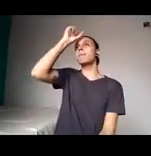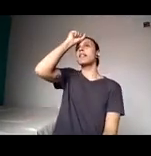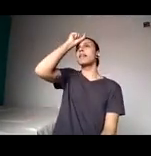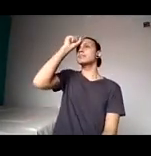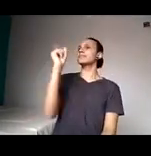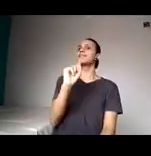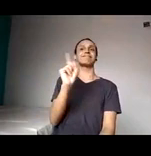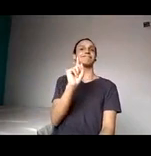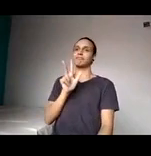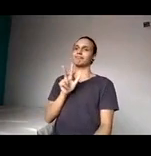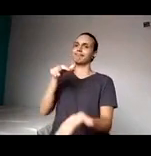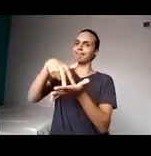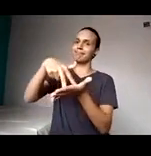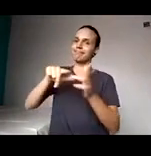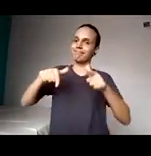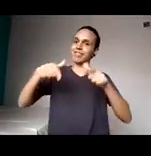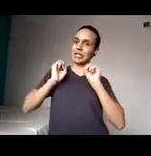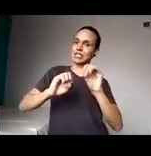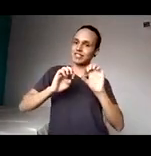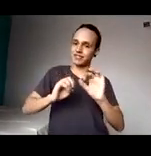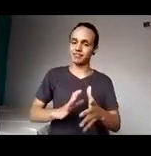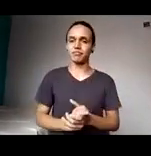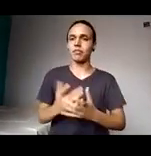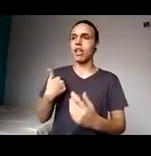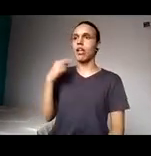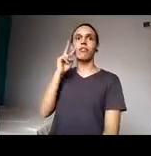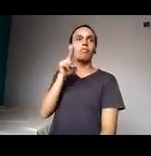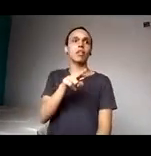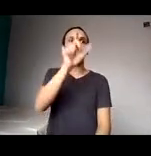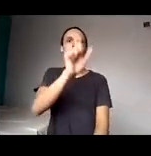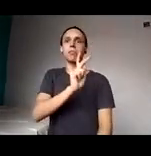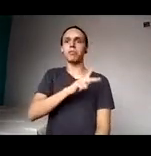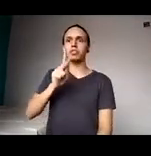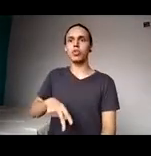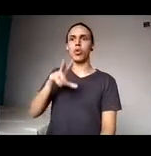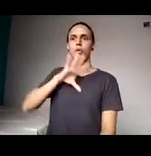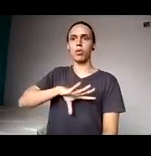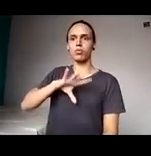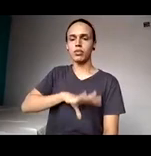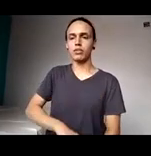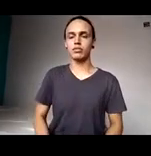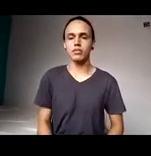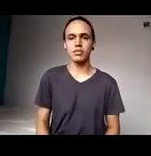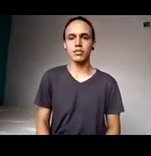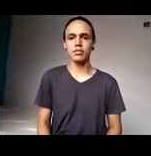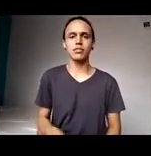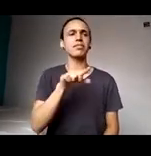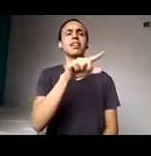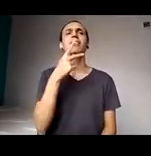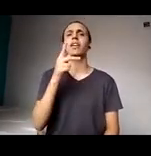eu vi na minha frente o professor português Boa Ventura de Souza Santos, ele disse que